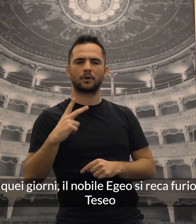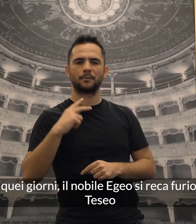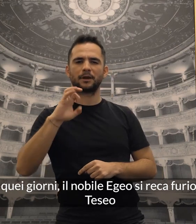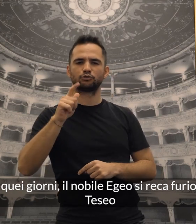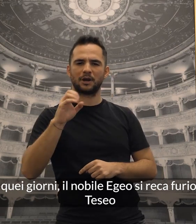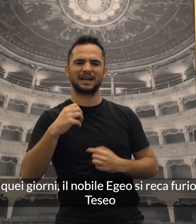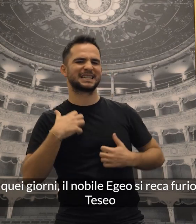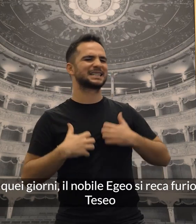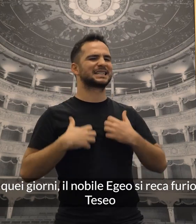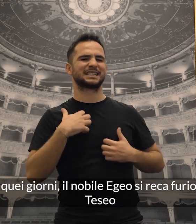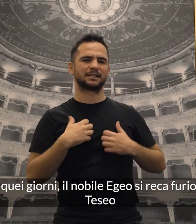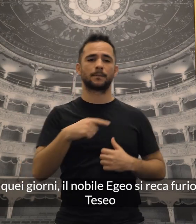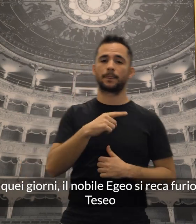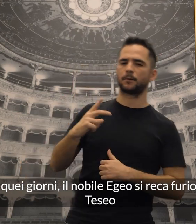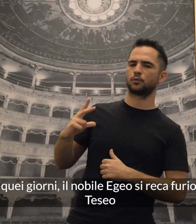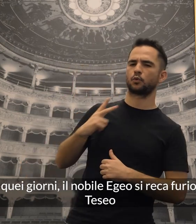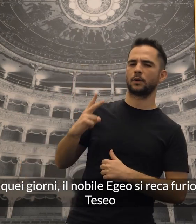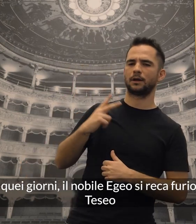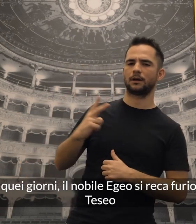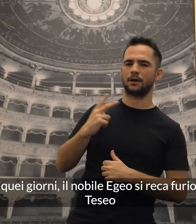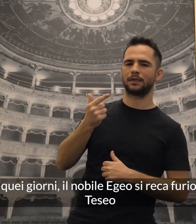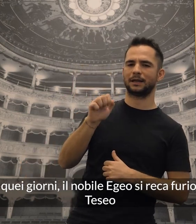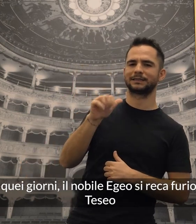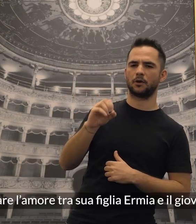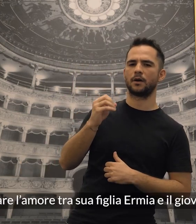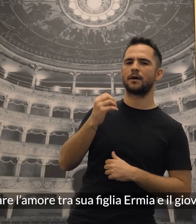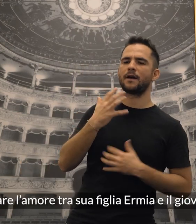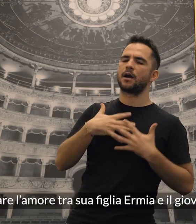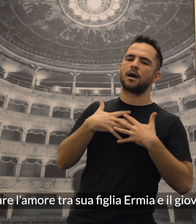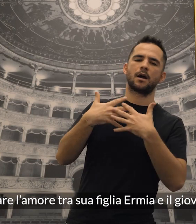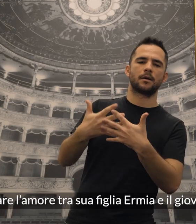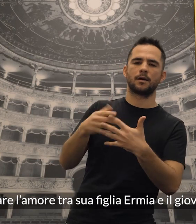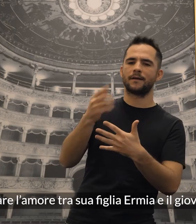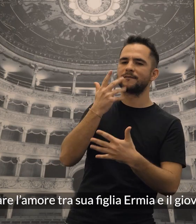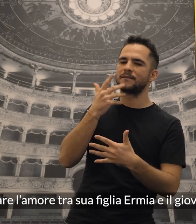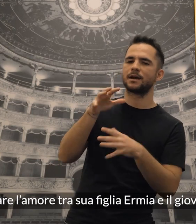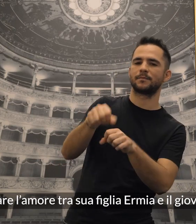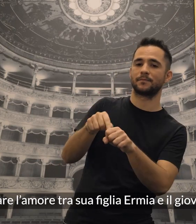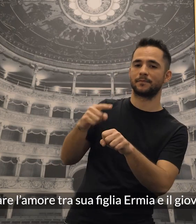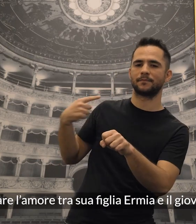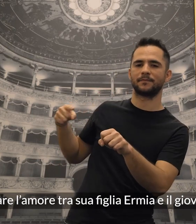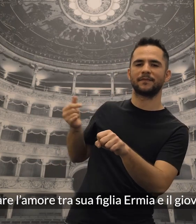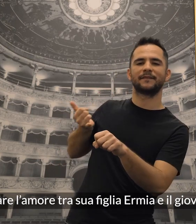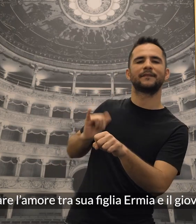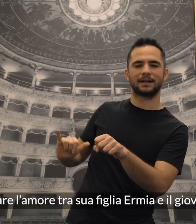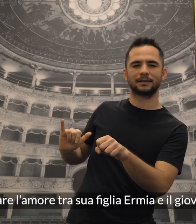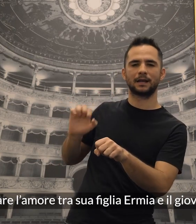il nobile Egeo si reca furioso dal duca Teseo per denunciare l'amore tra sua figlia Ermia e il giovane